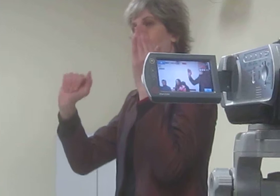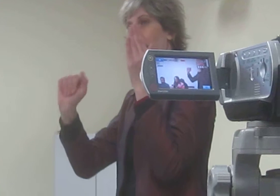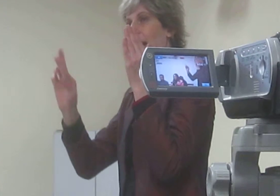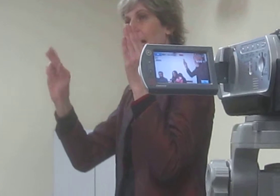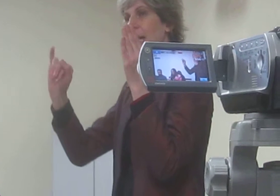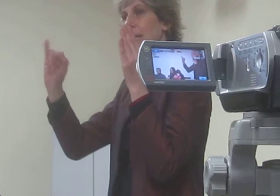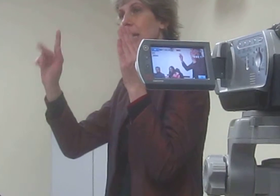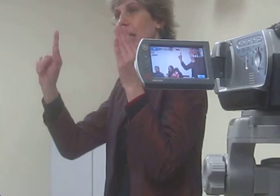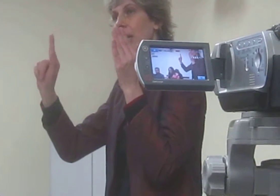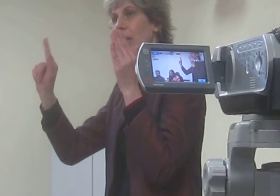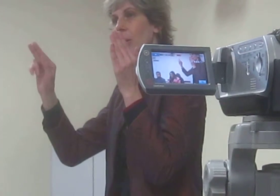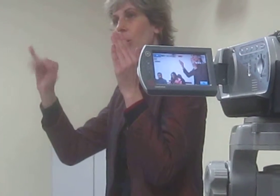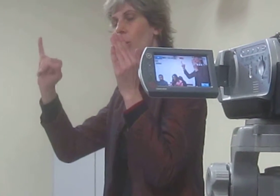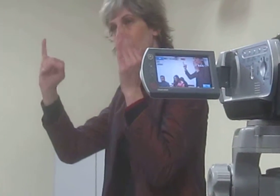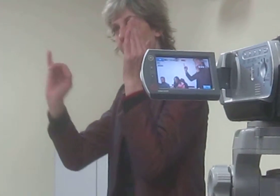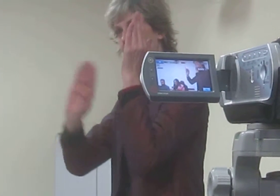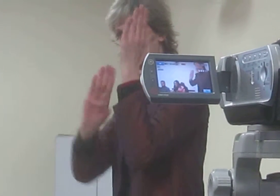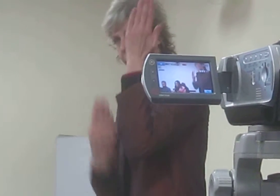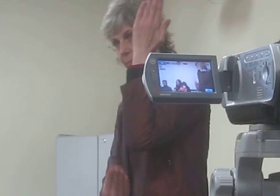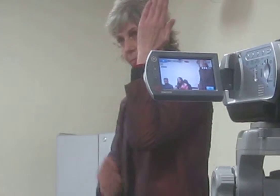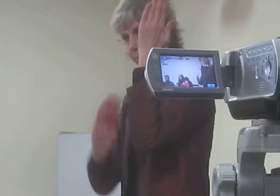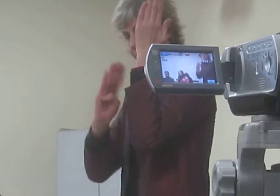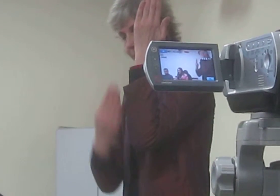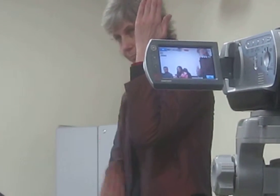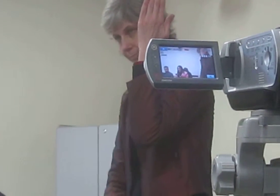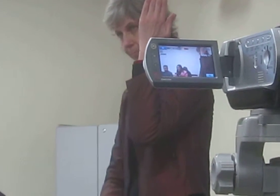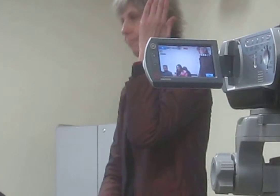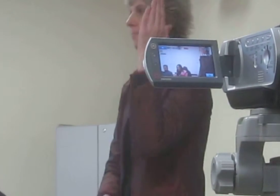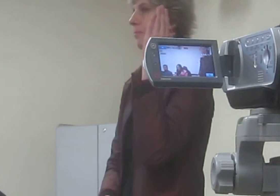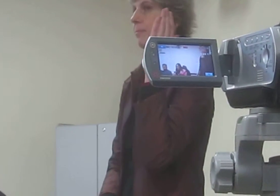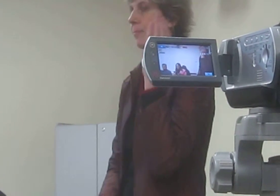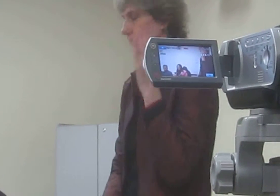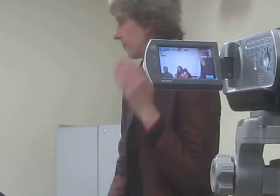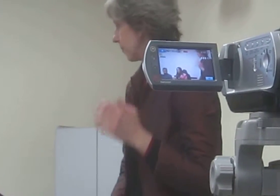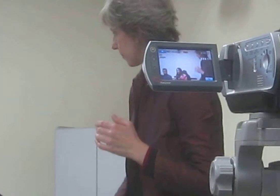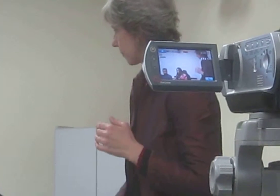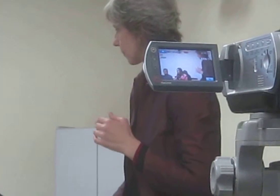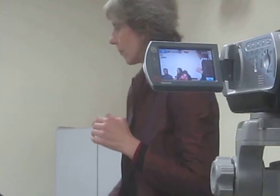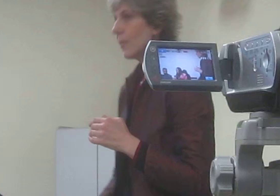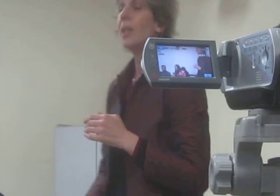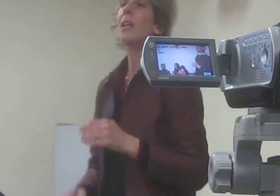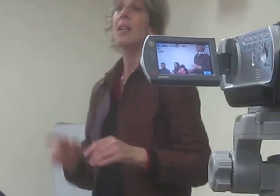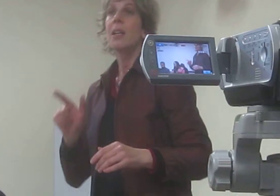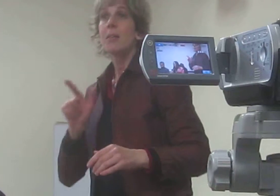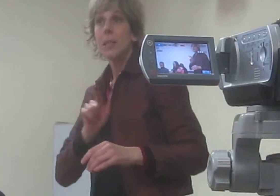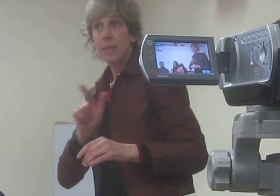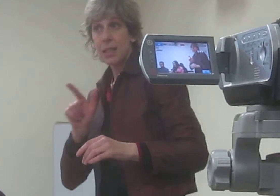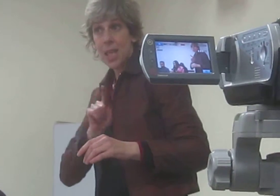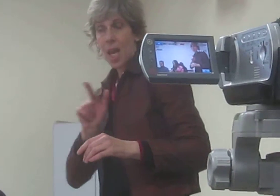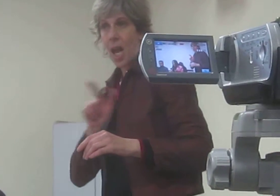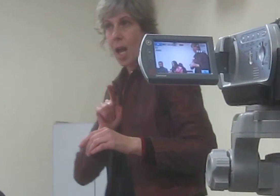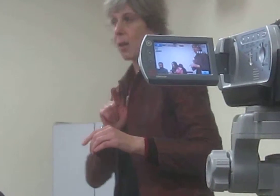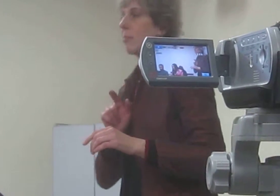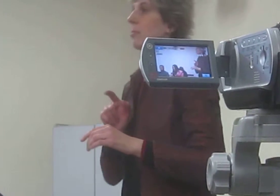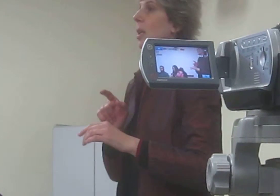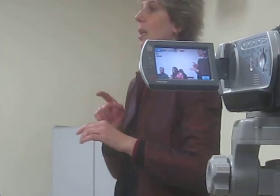para as pessoas com deficiência. Atividades também. Então, serviços como... Manu, fala um pouco.